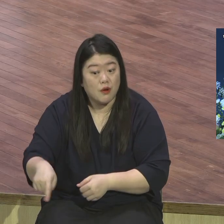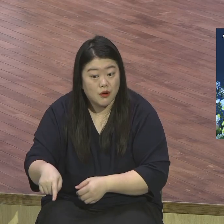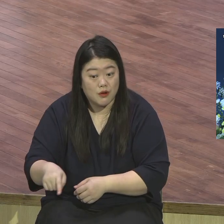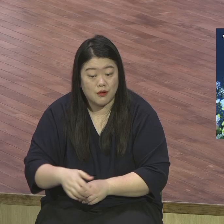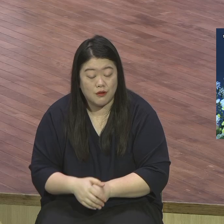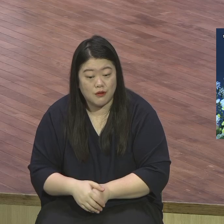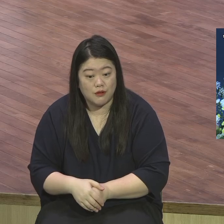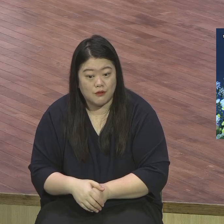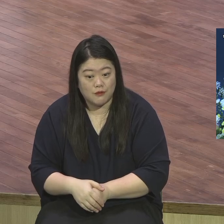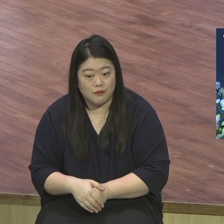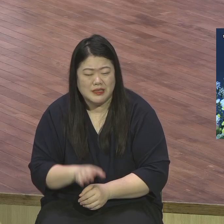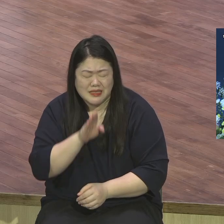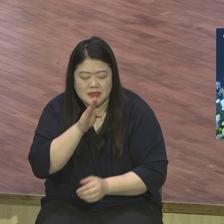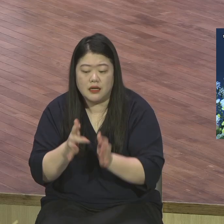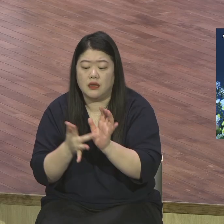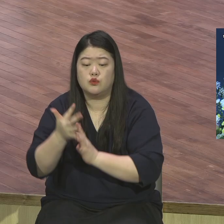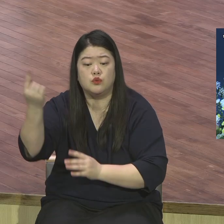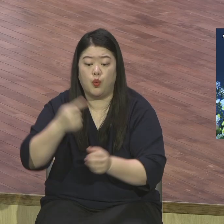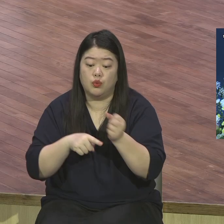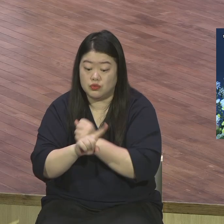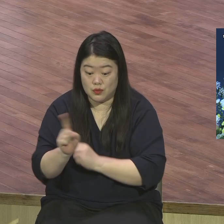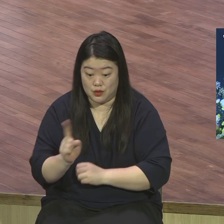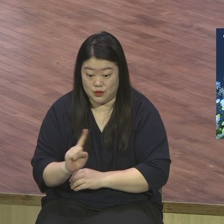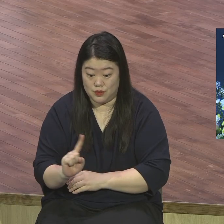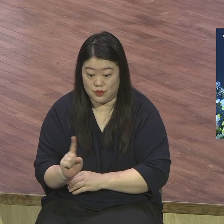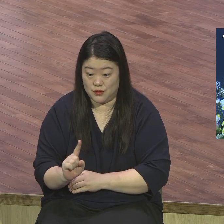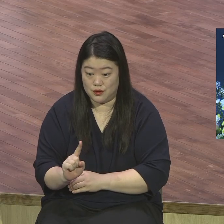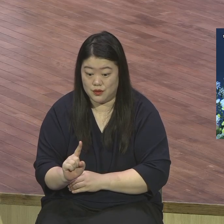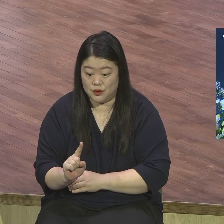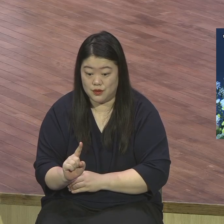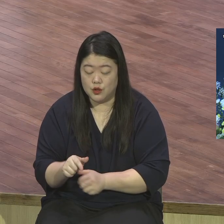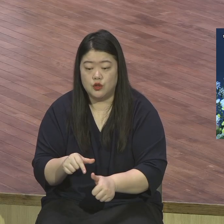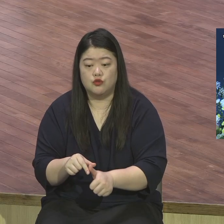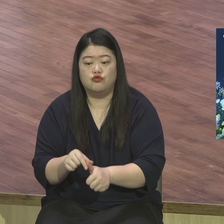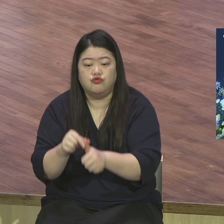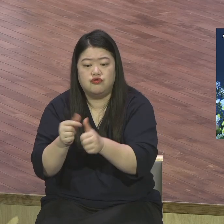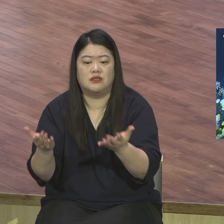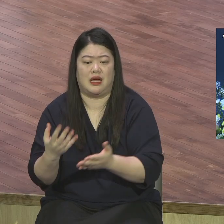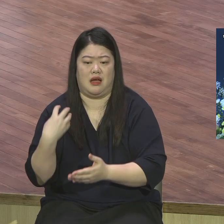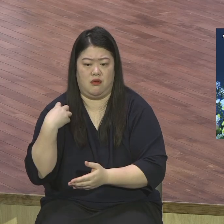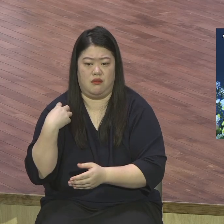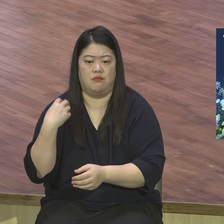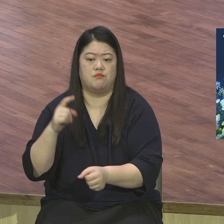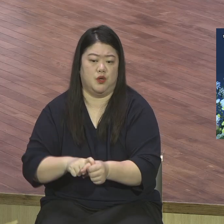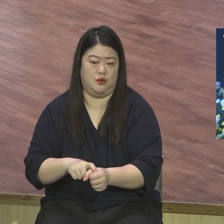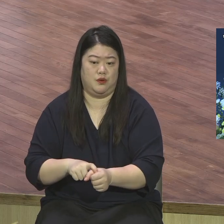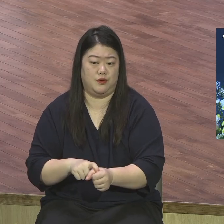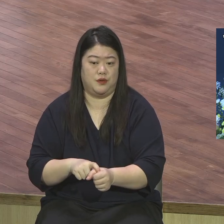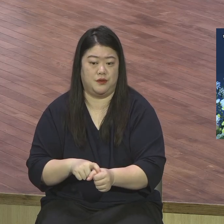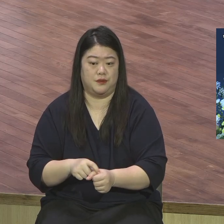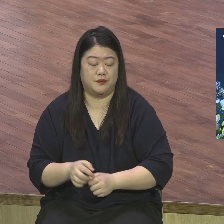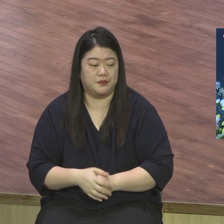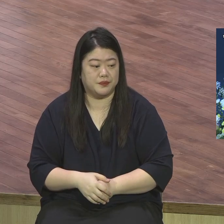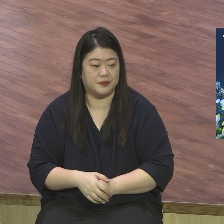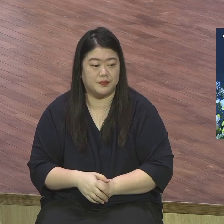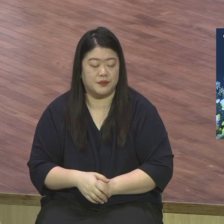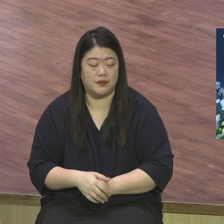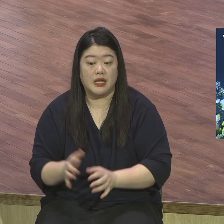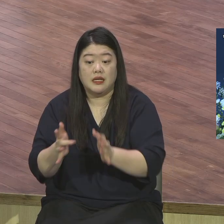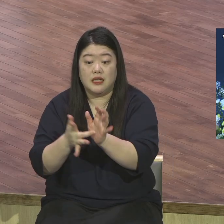뭐냐 이사해 가기 위한 거예요 예수님이 오신 근본 이유는 심지어 죽기 위해서